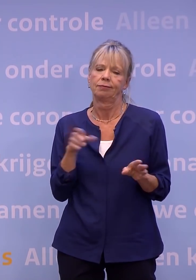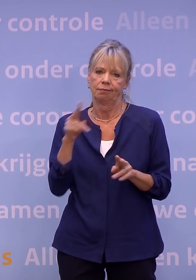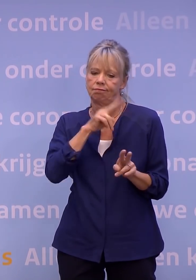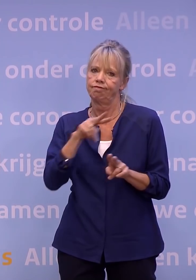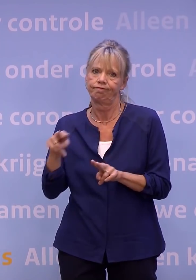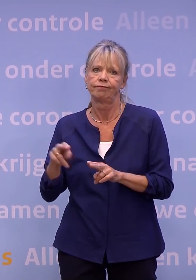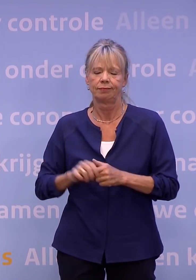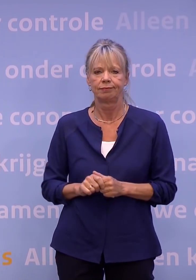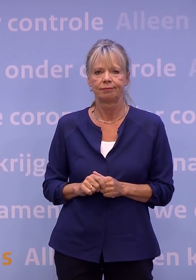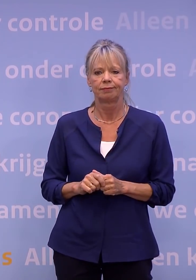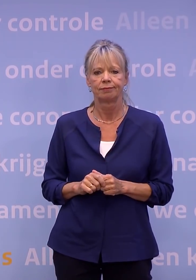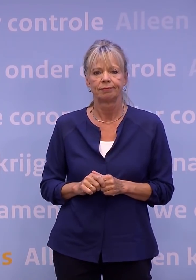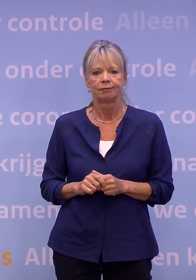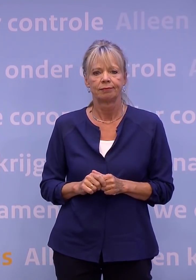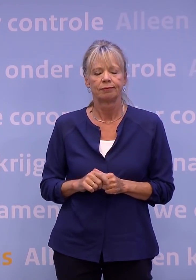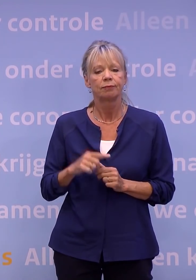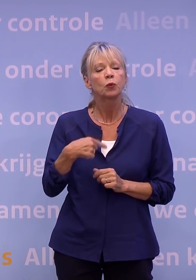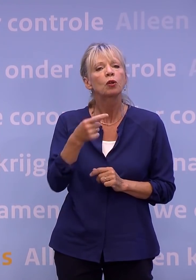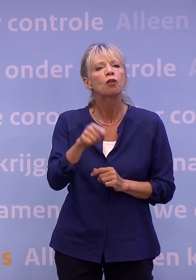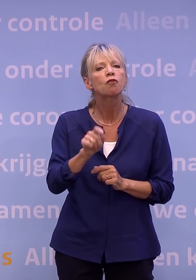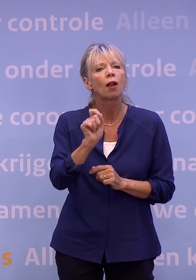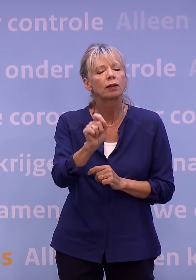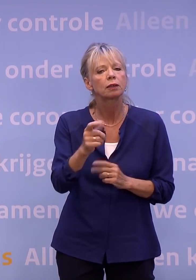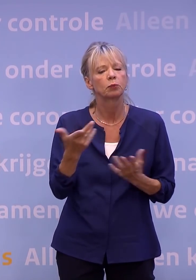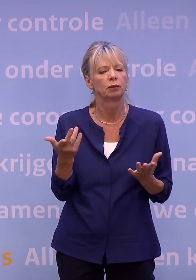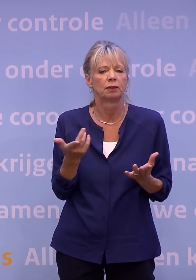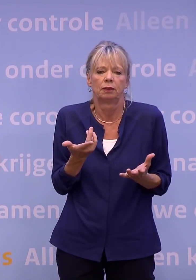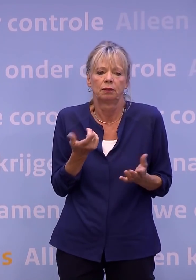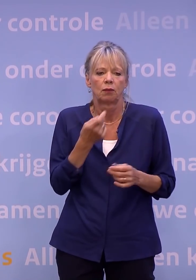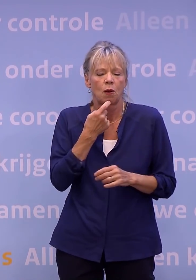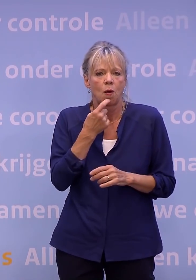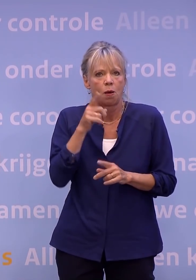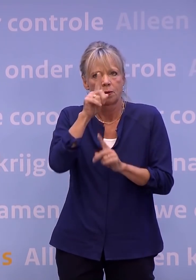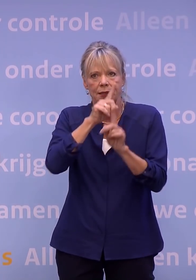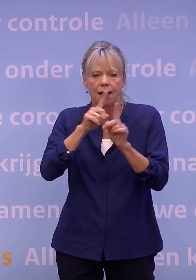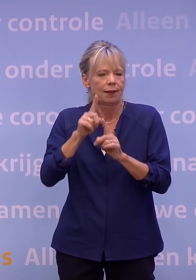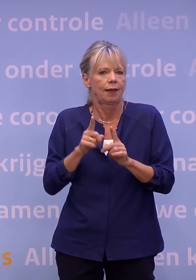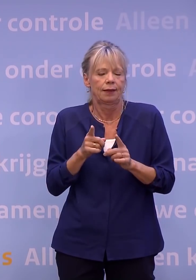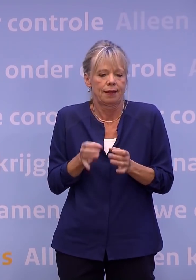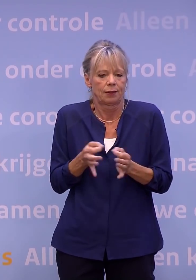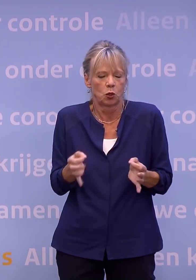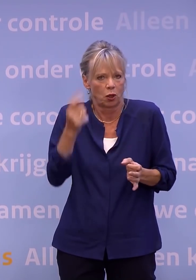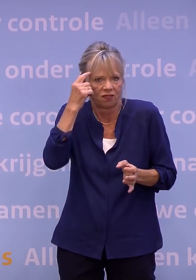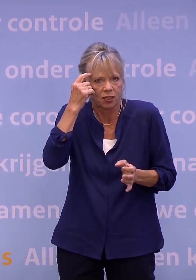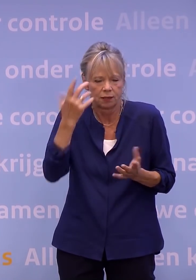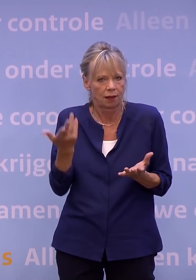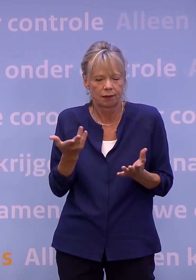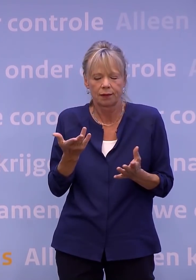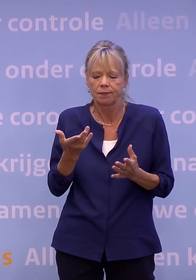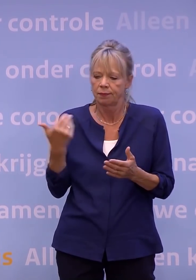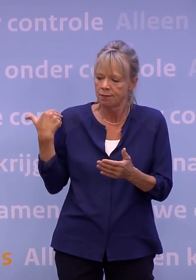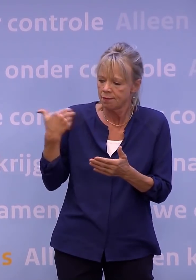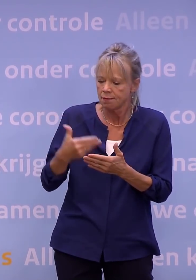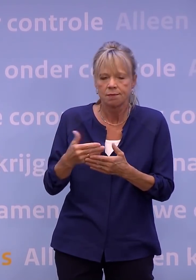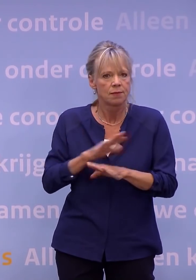Mijn volgende punt is een kwestie van logisch nadenken en gezond verstand. Van alle maatregelen die we vanaf het begin hebben